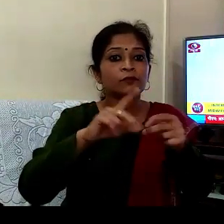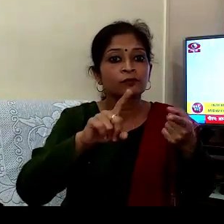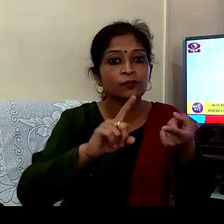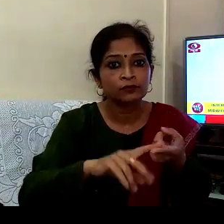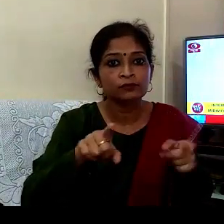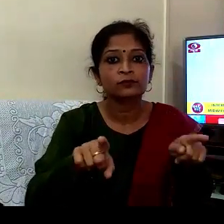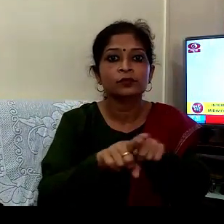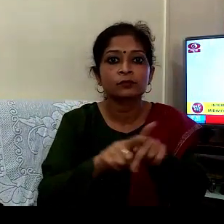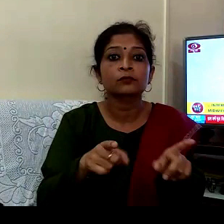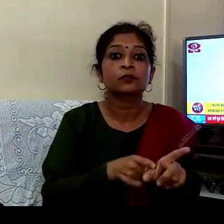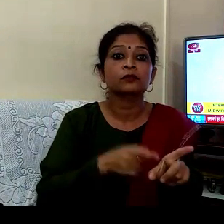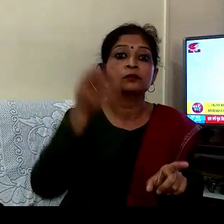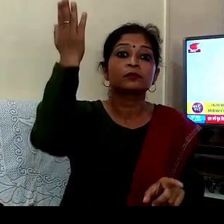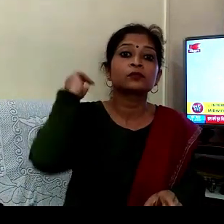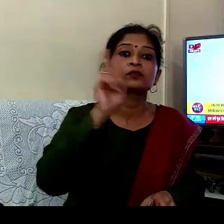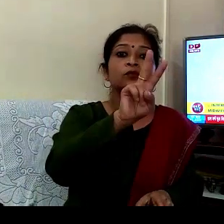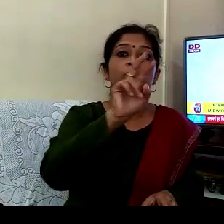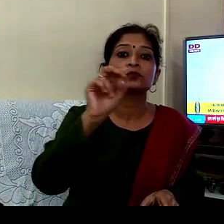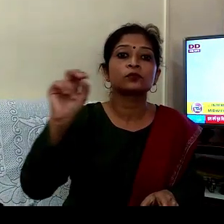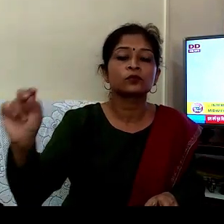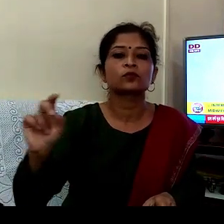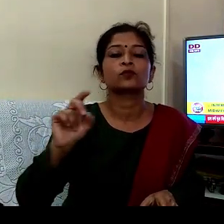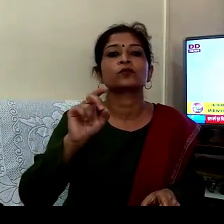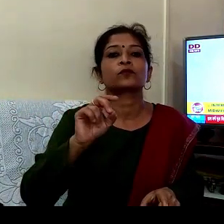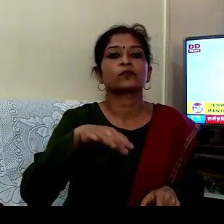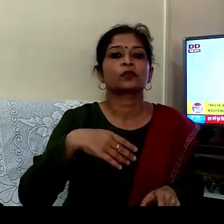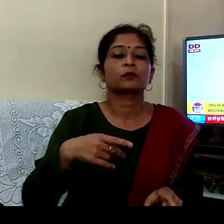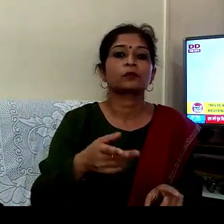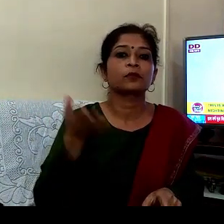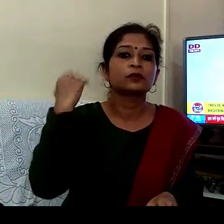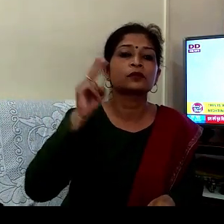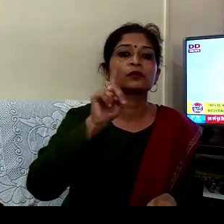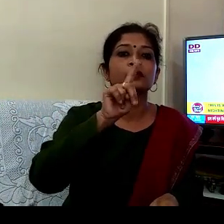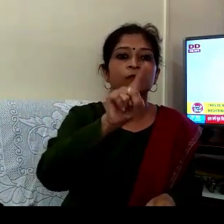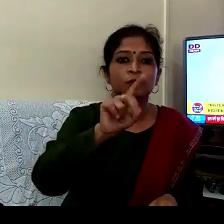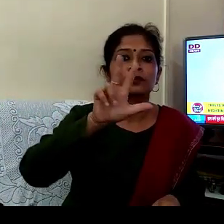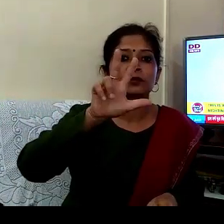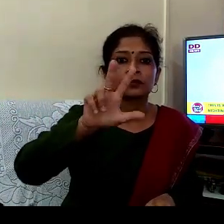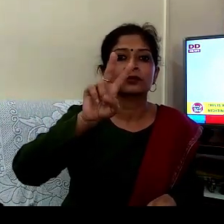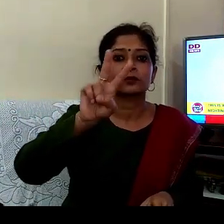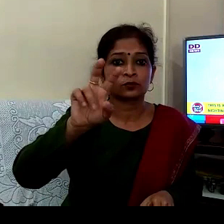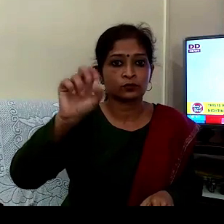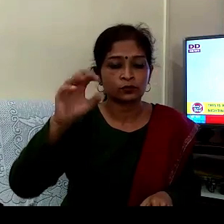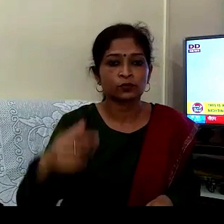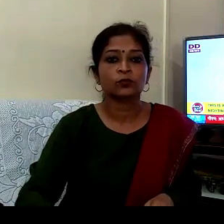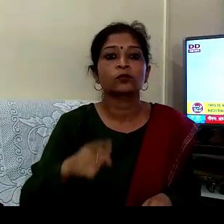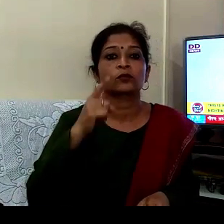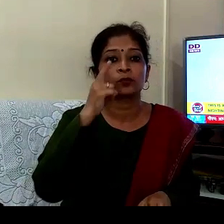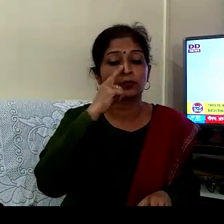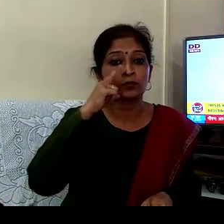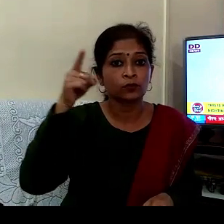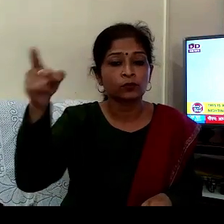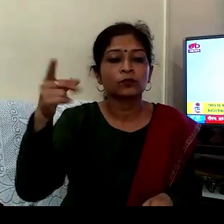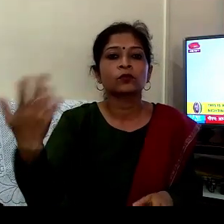دو سو ورش پورو اٹھارہ آف سو بیس میں جنم لینے والی فلورنس نائٹنگل